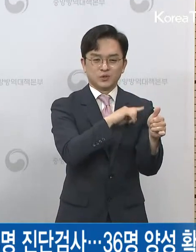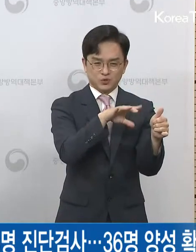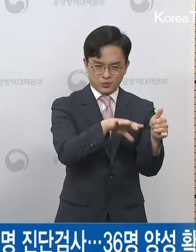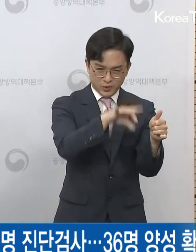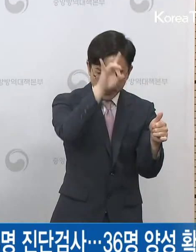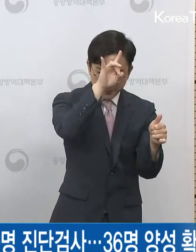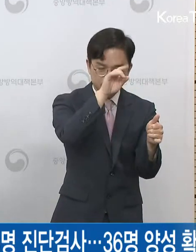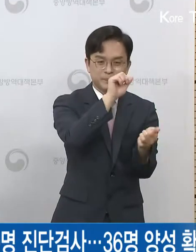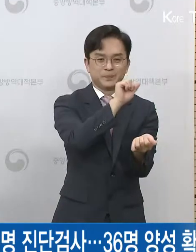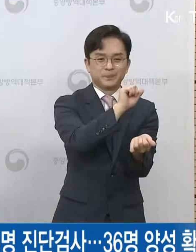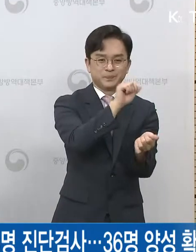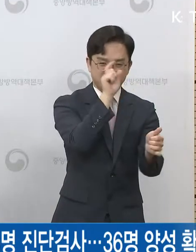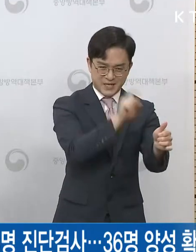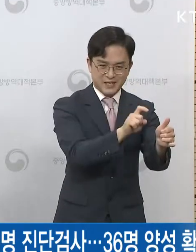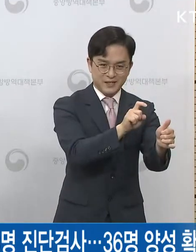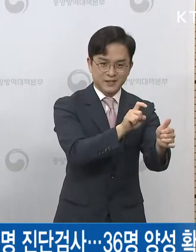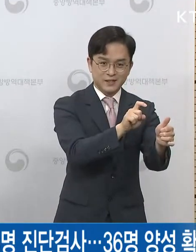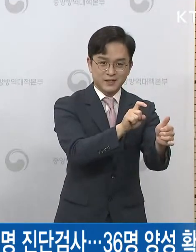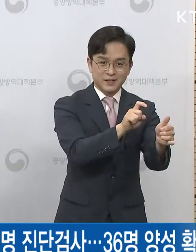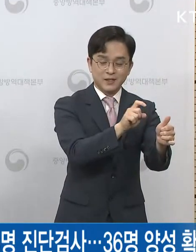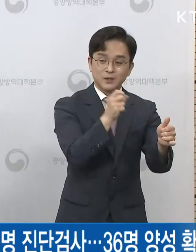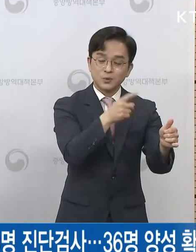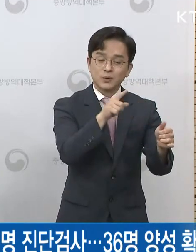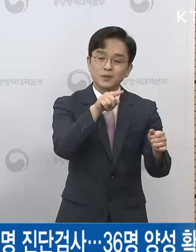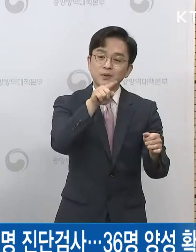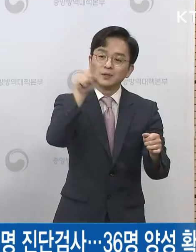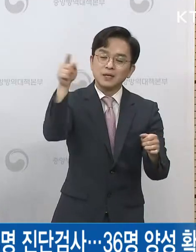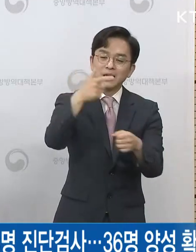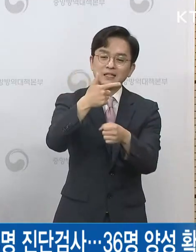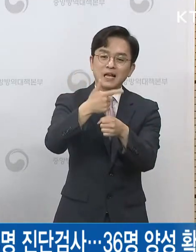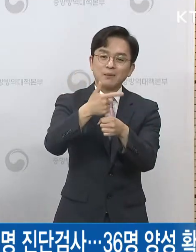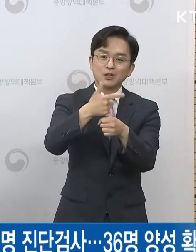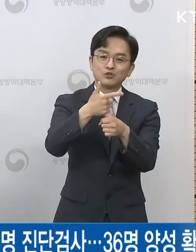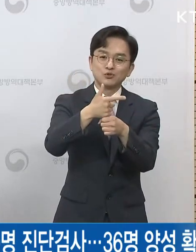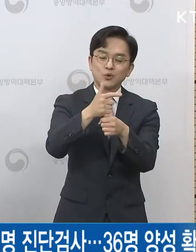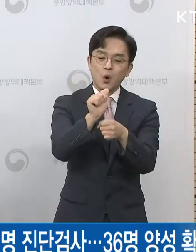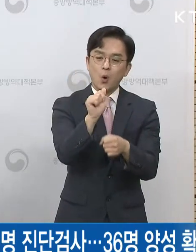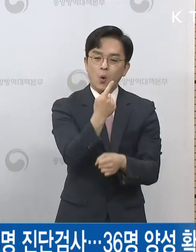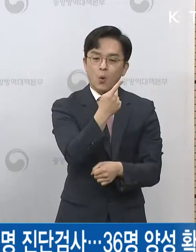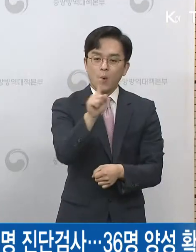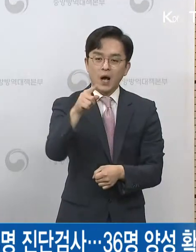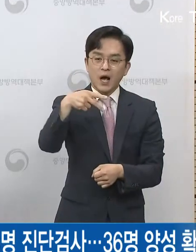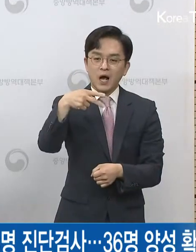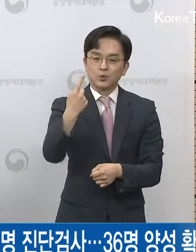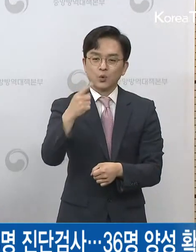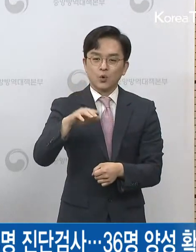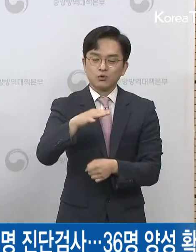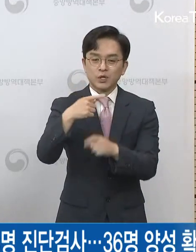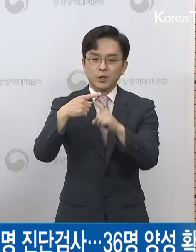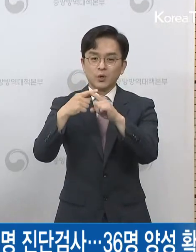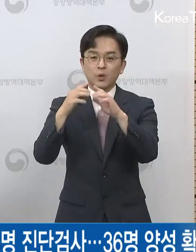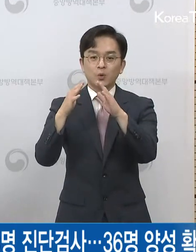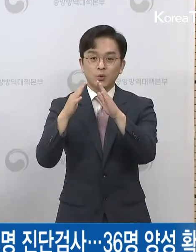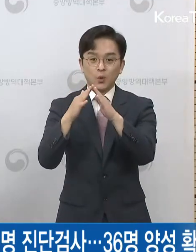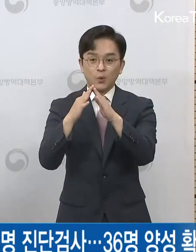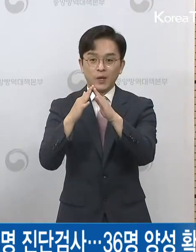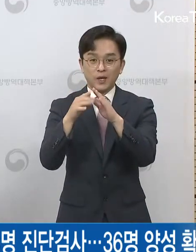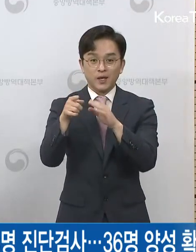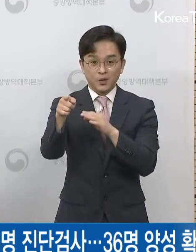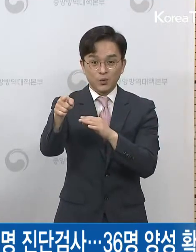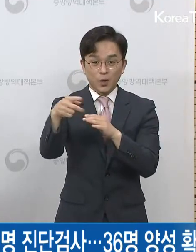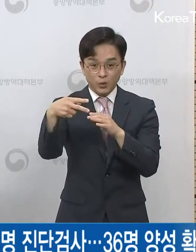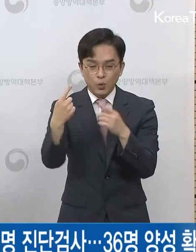화도오리교회의 교인이 진료를 받으시는 과정 중에 인지가 돼서 조사를 하다 보니까 두